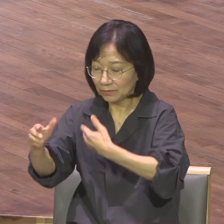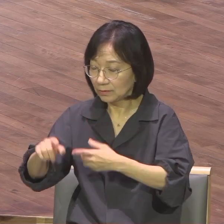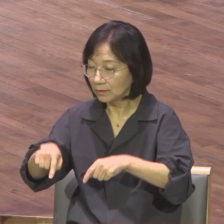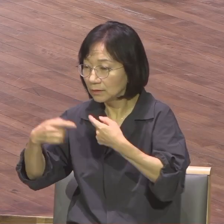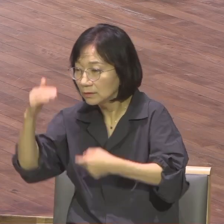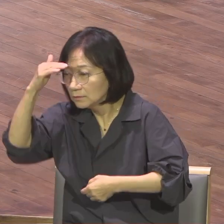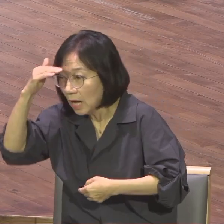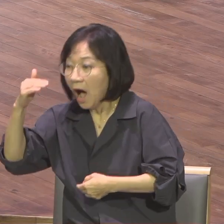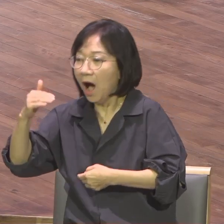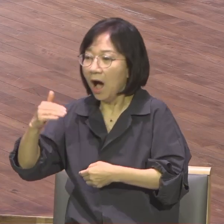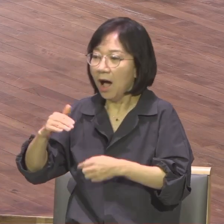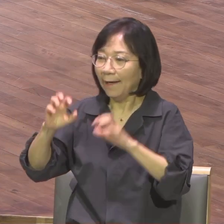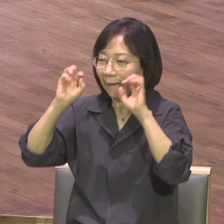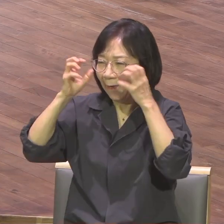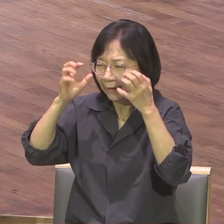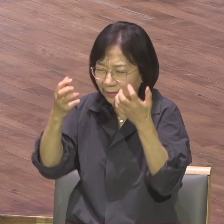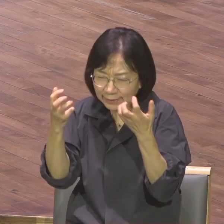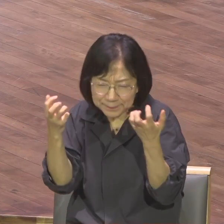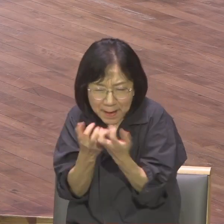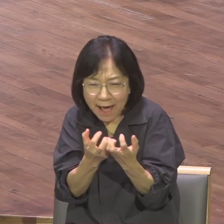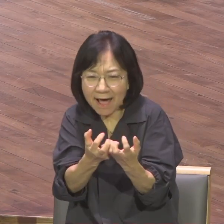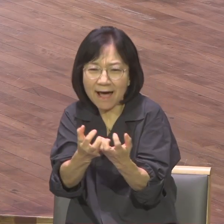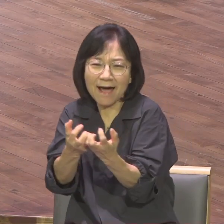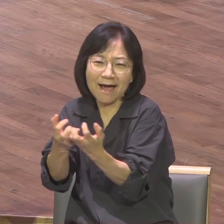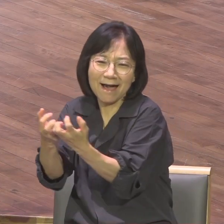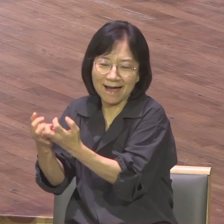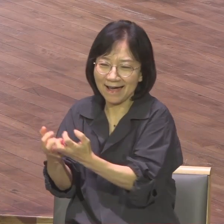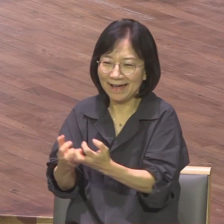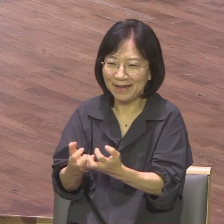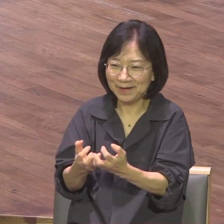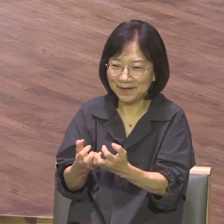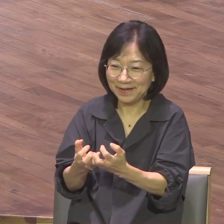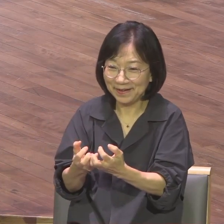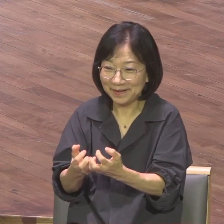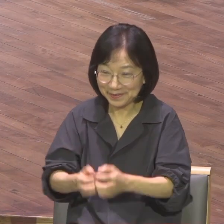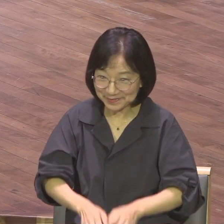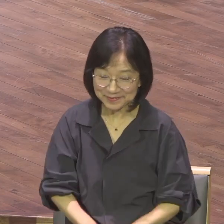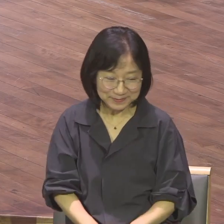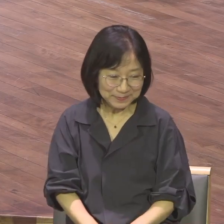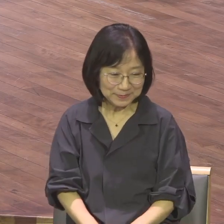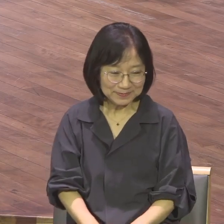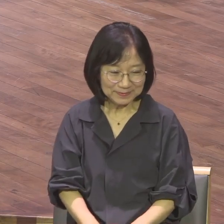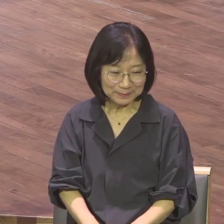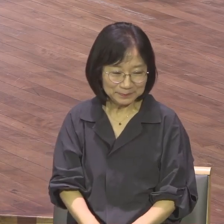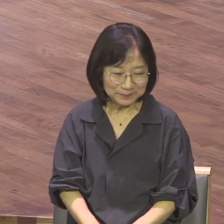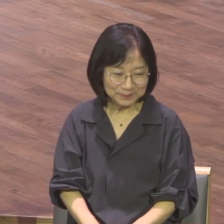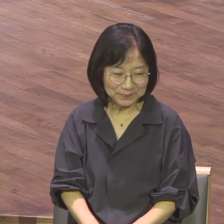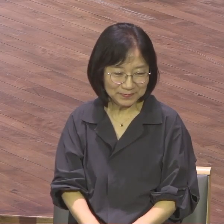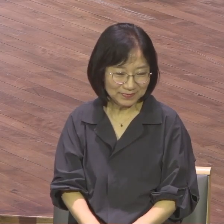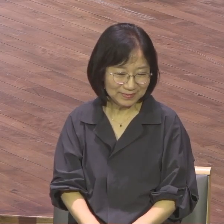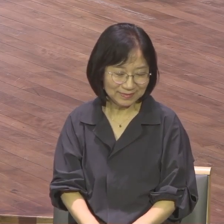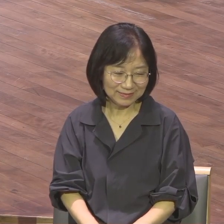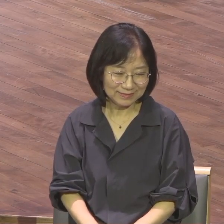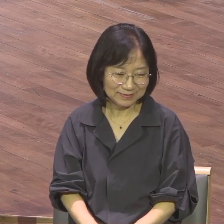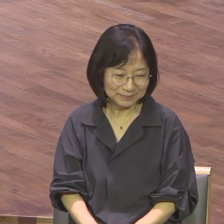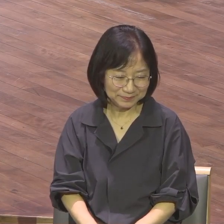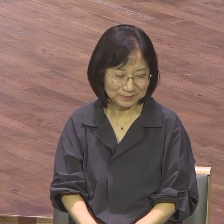태어나는 것은 순간입니다. 그렇죠? 아, 물론 24시간, 26시간의 진통의 시간